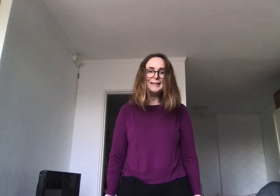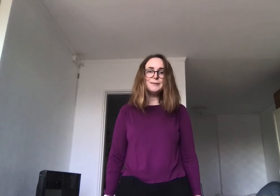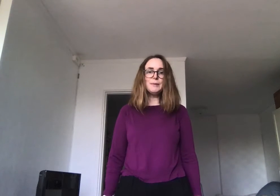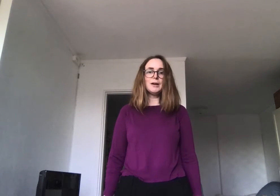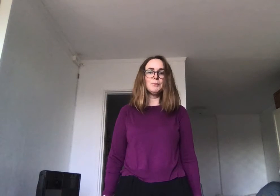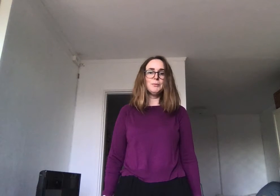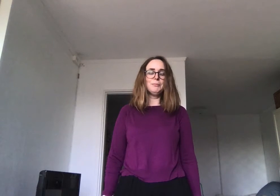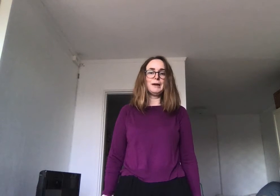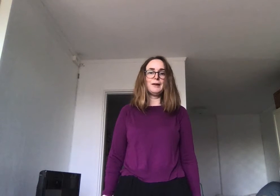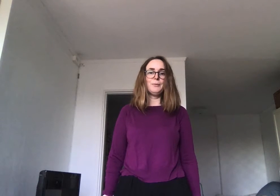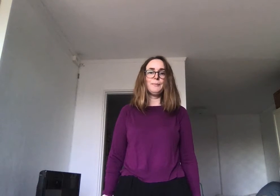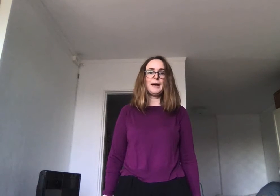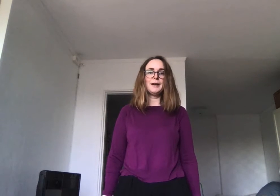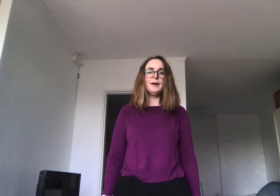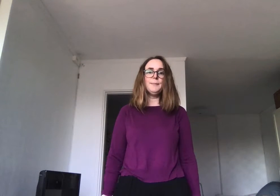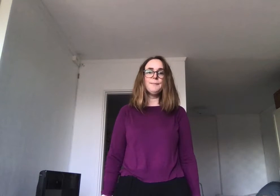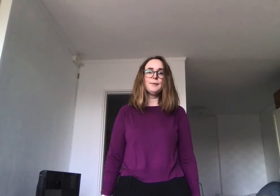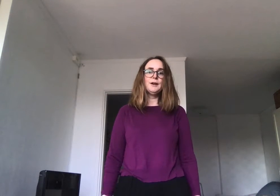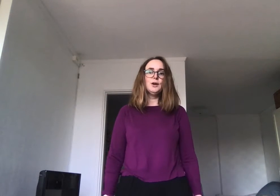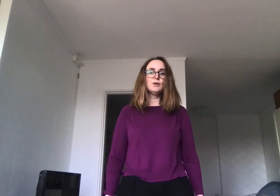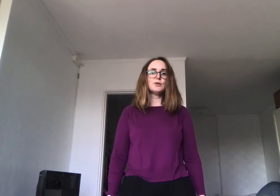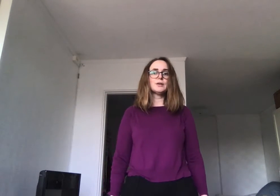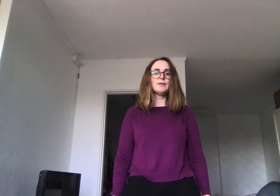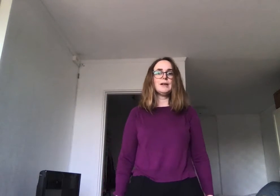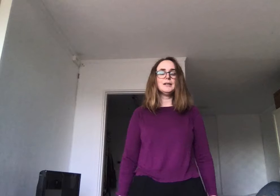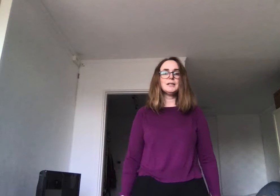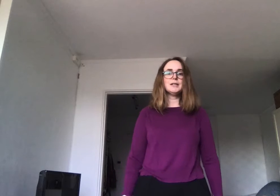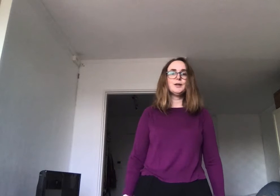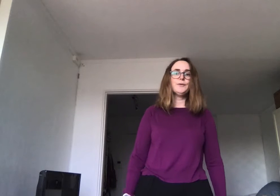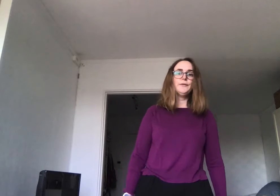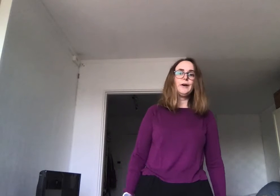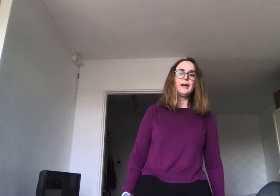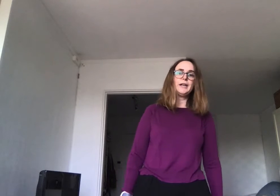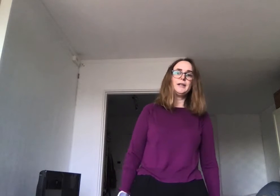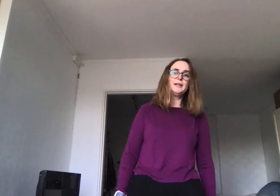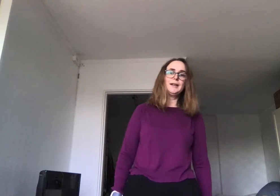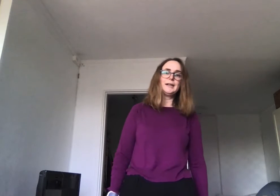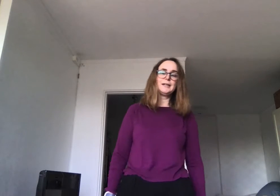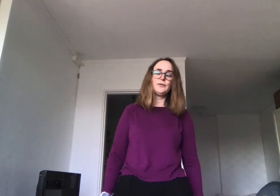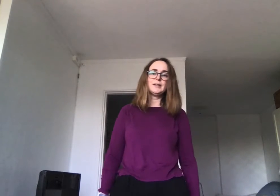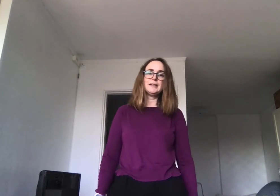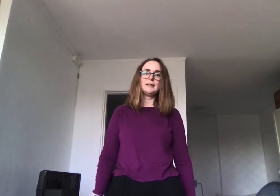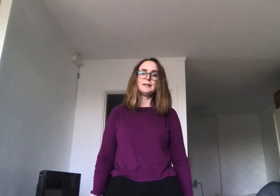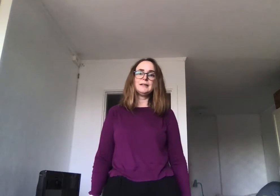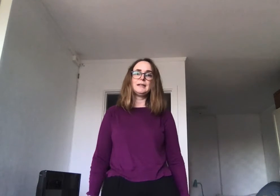mellomrom mellom beina, og så skal vi sveie litt fra side til side.